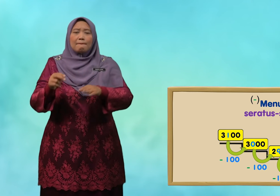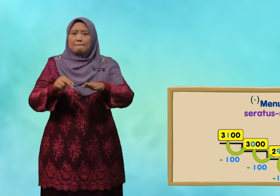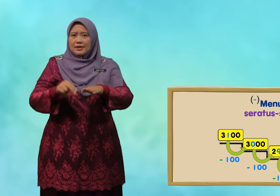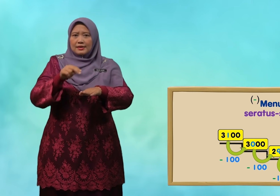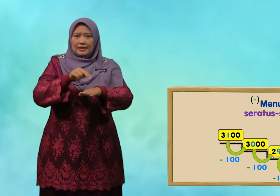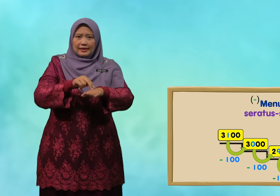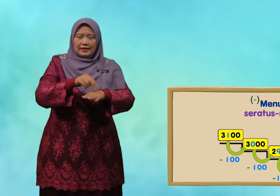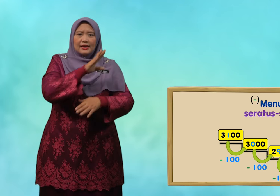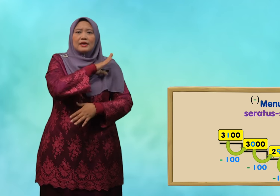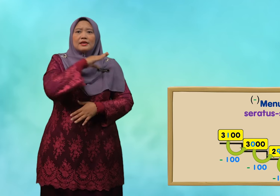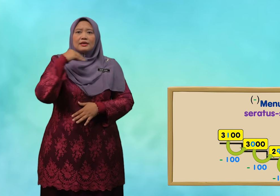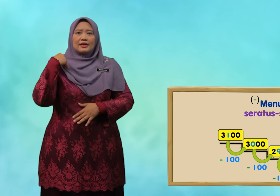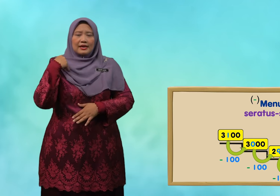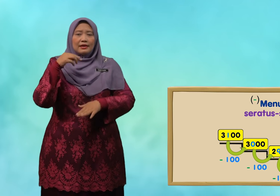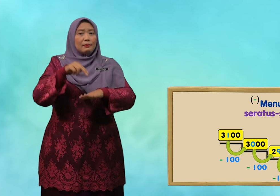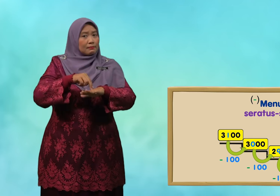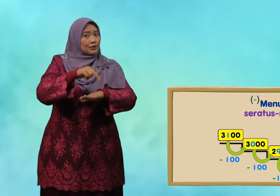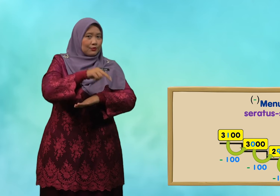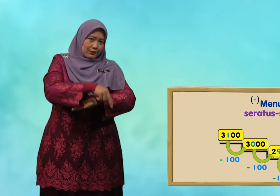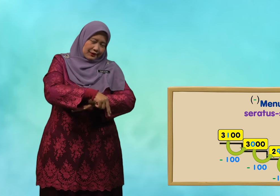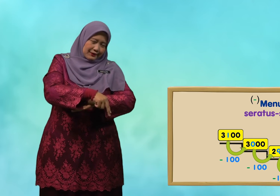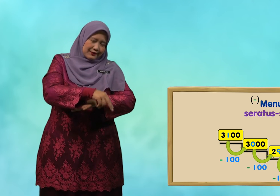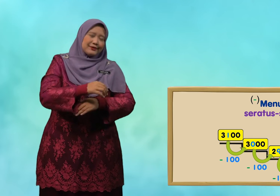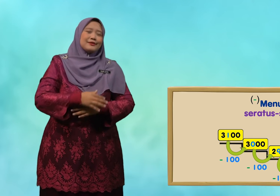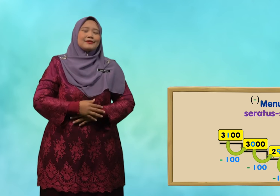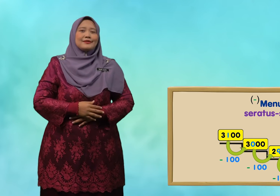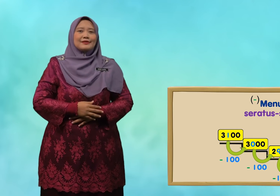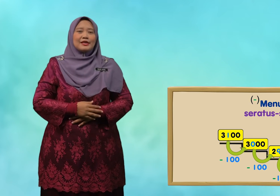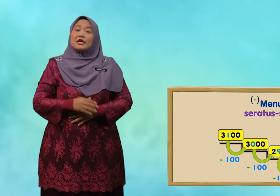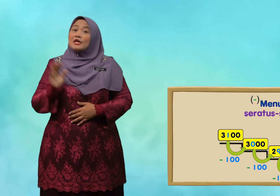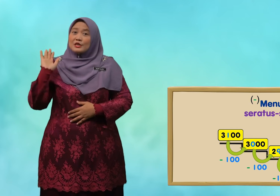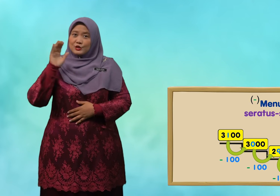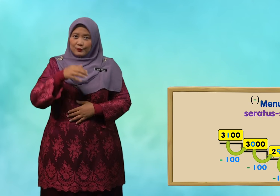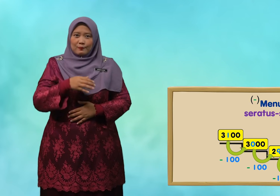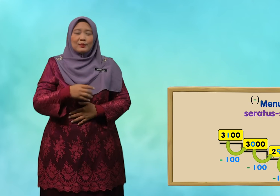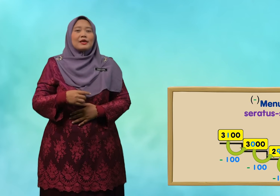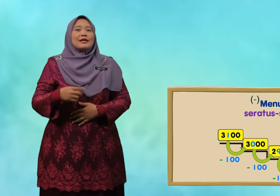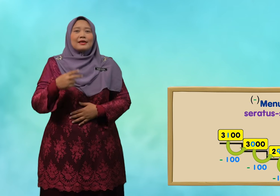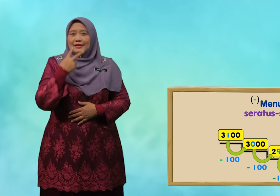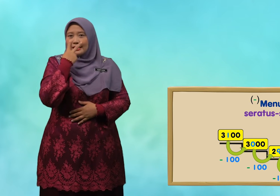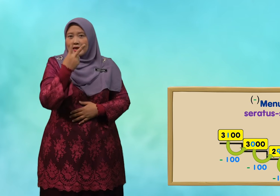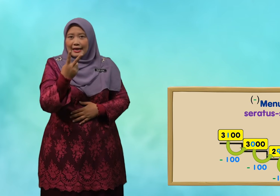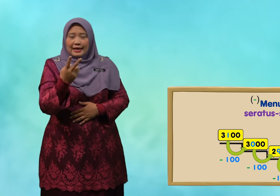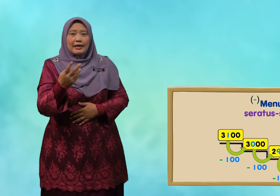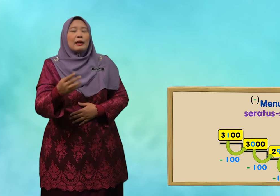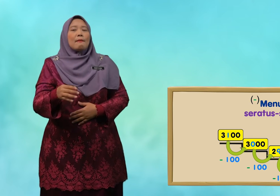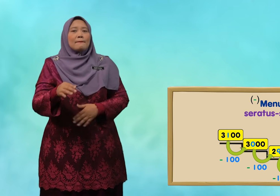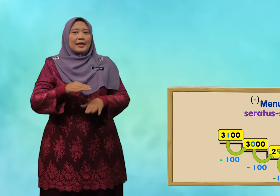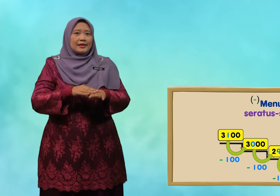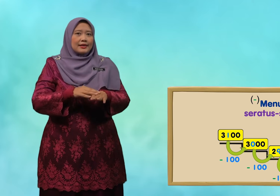menaik dan menurun jom kita lihat pada